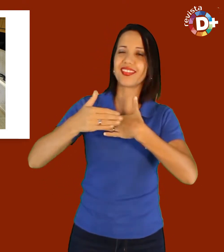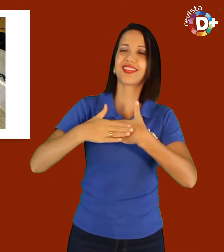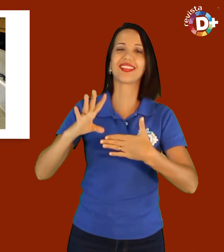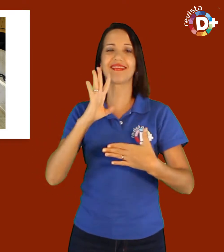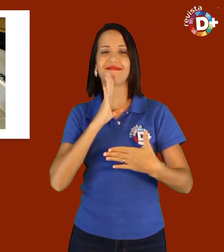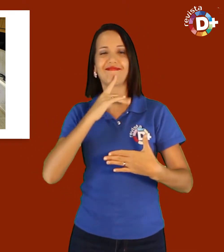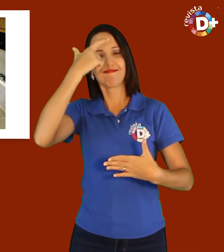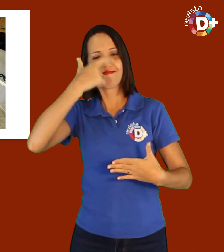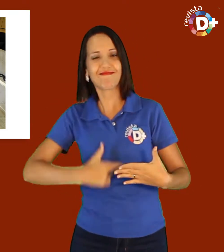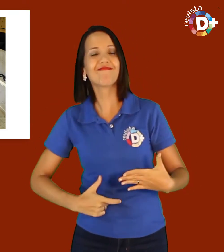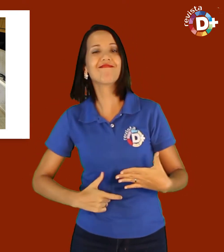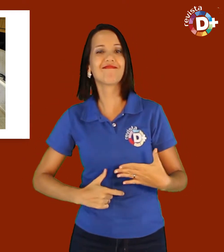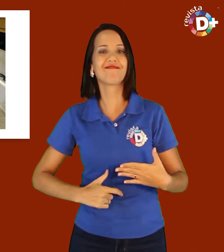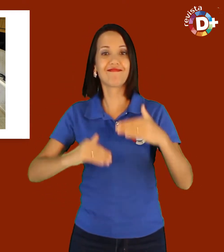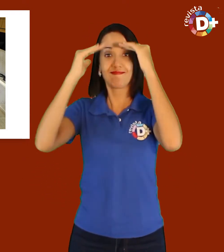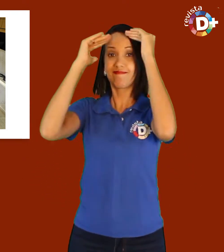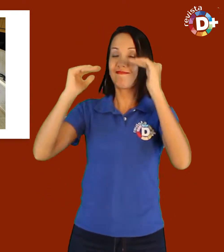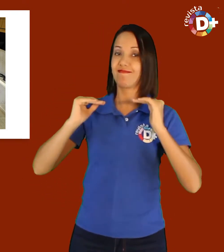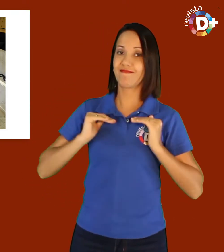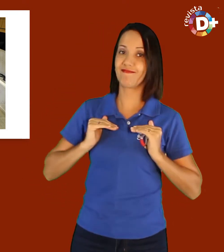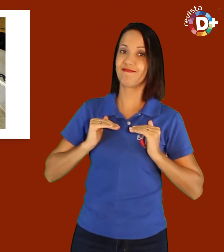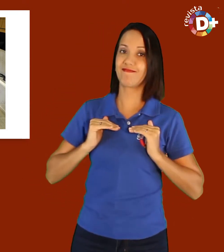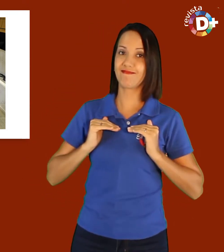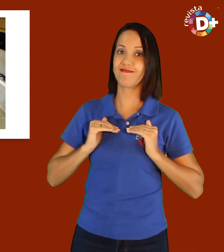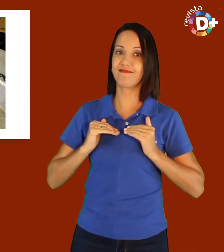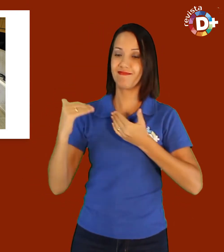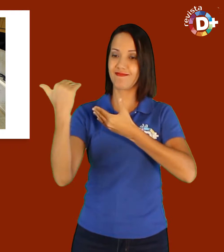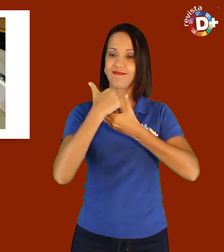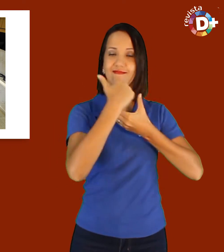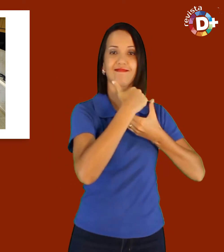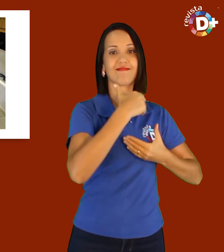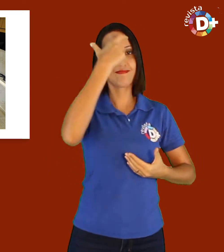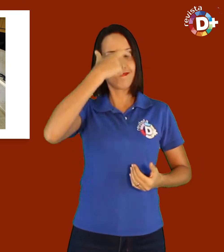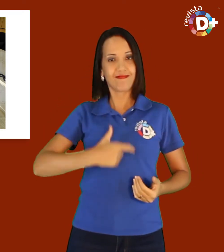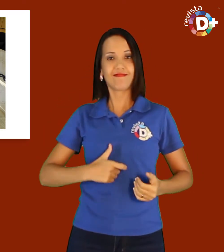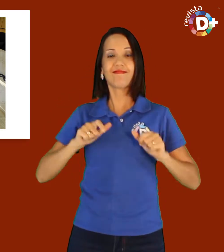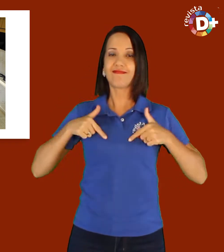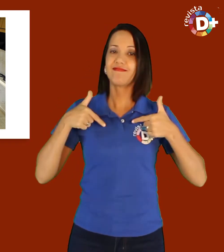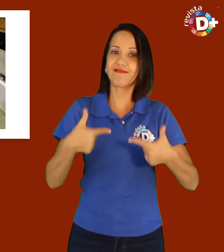reconhecimento, carinho e respeito do eleitor paulista pelo nosso trabalho.